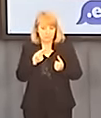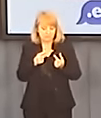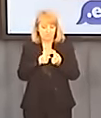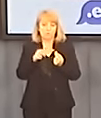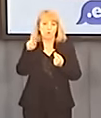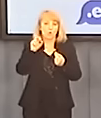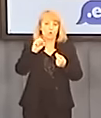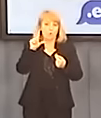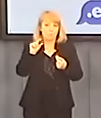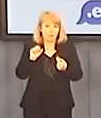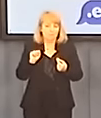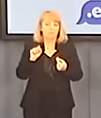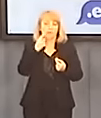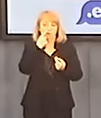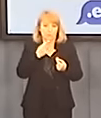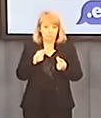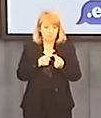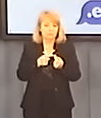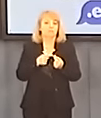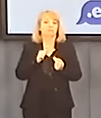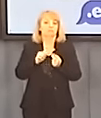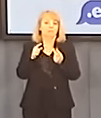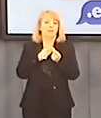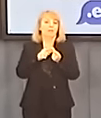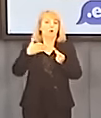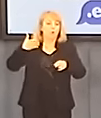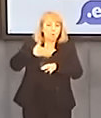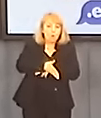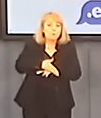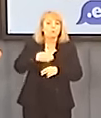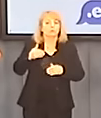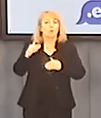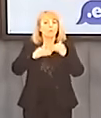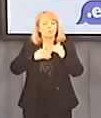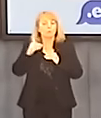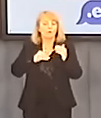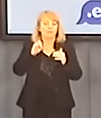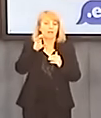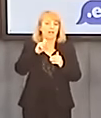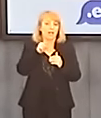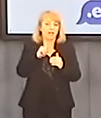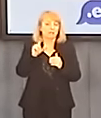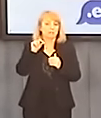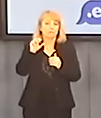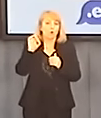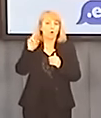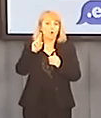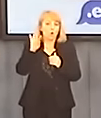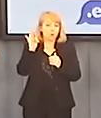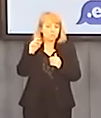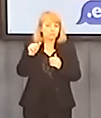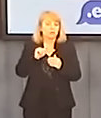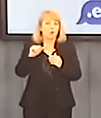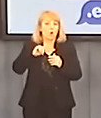ropy, jesteśmy opóźnieni w budowie gazoportu o rok. Nie mamy praktycznie własnych odnawialnych źródeł